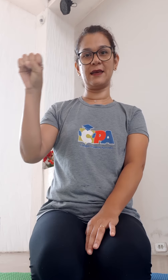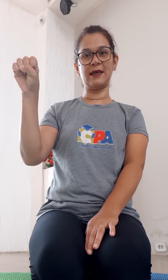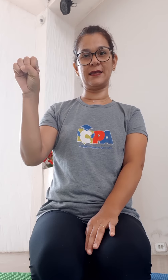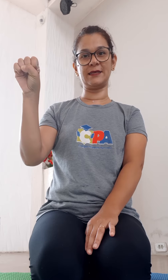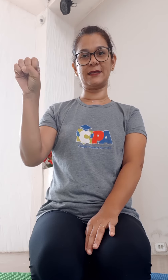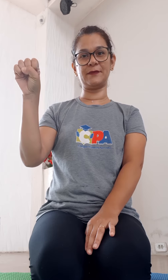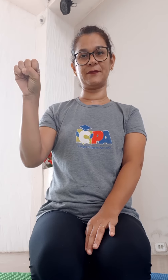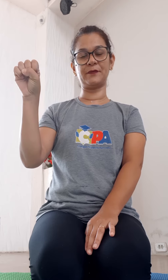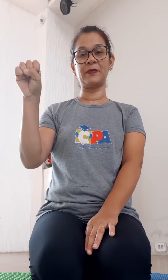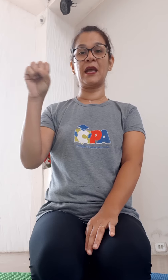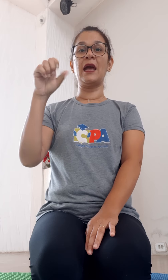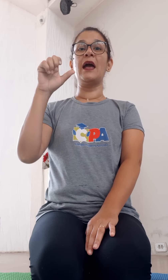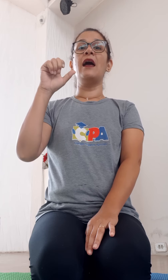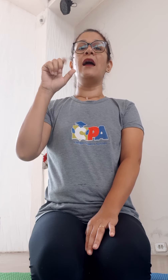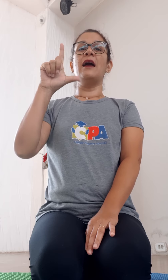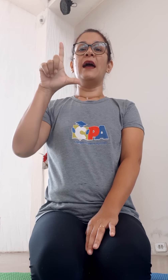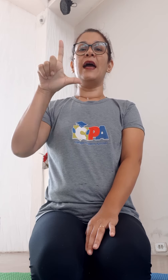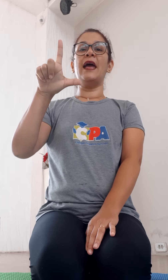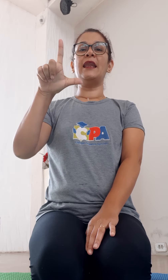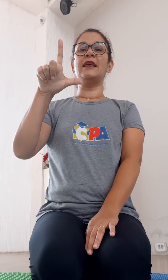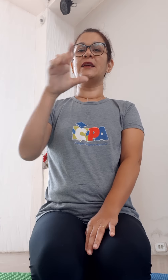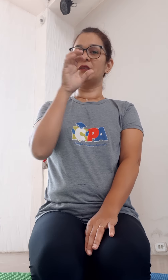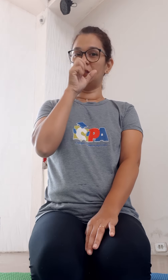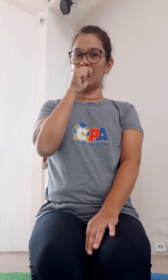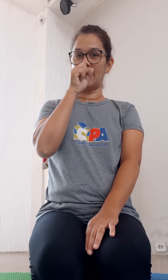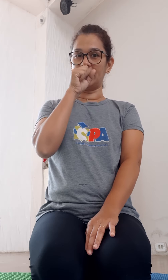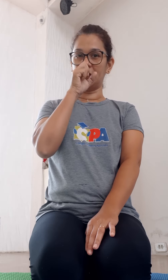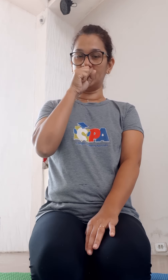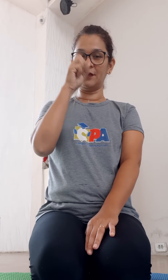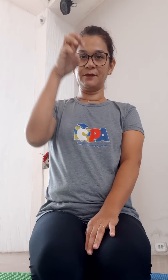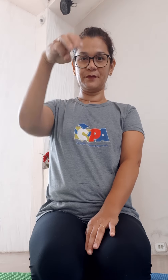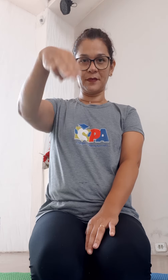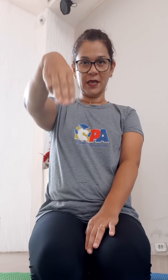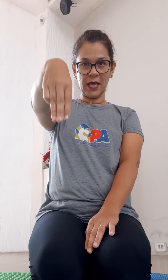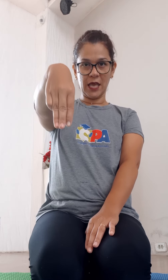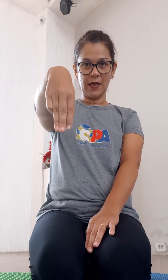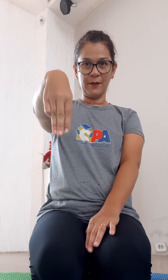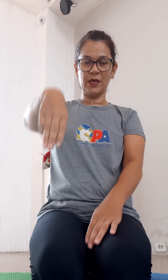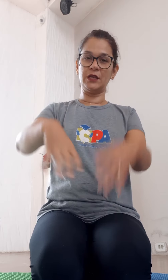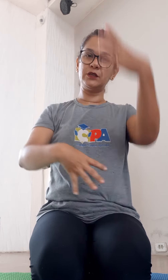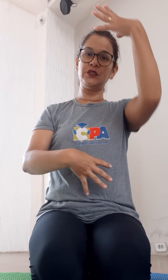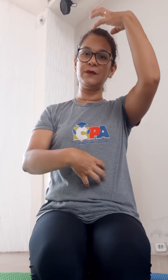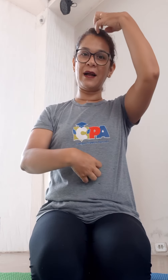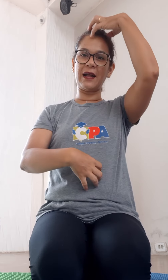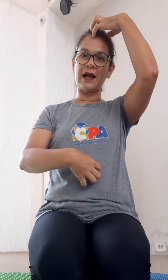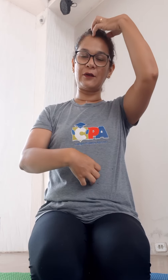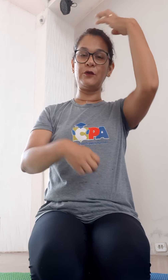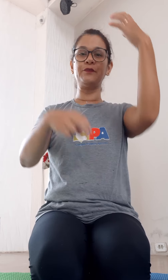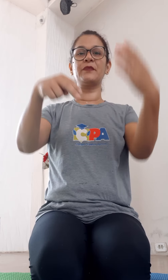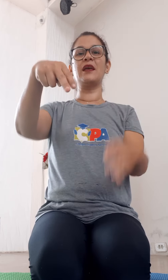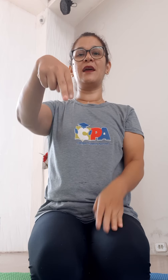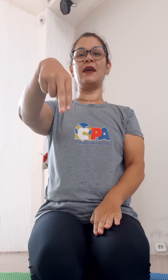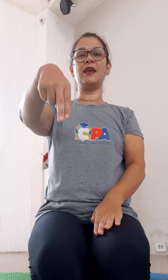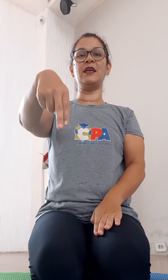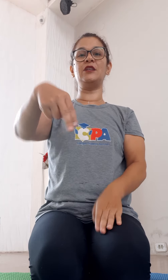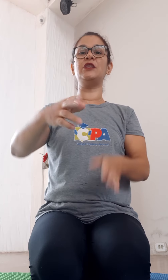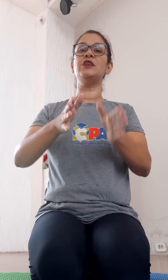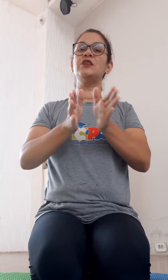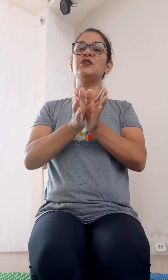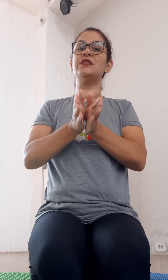S. L de laranja, M de macaco, M de